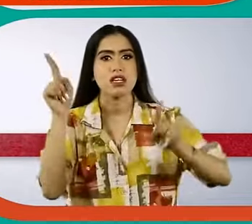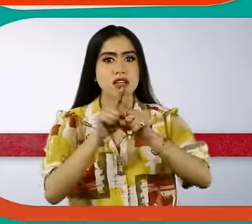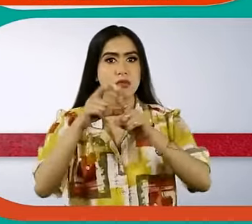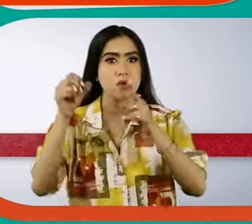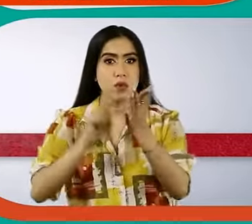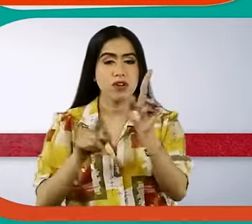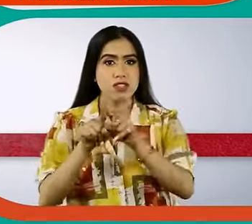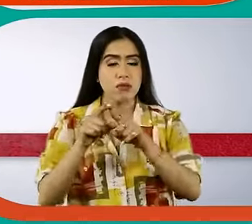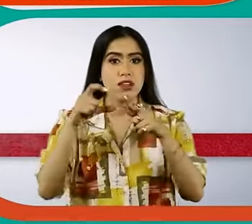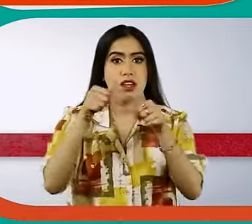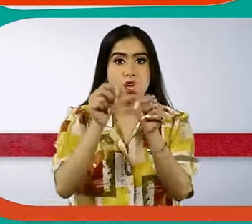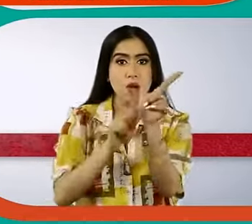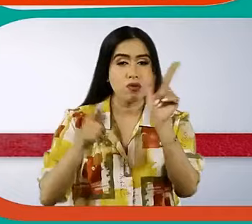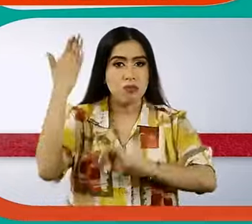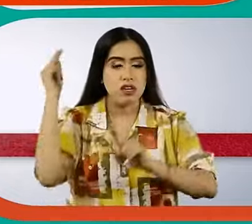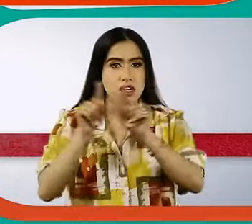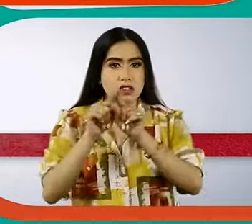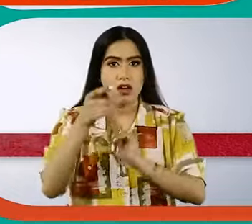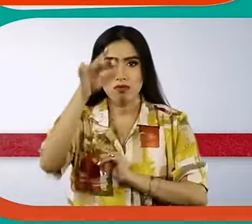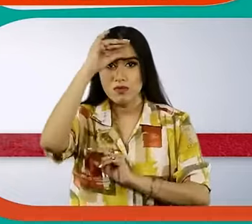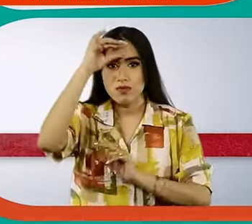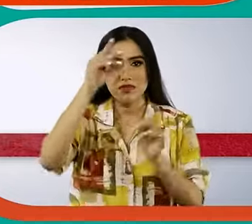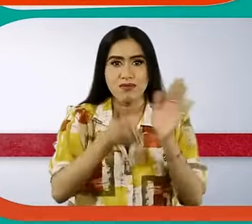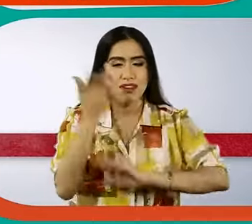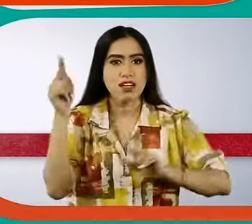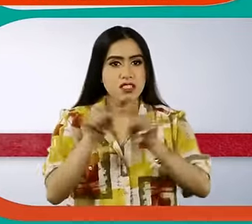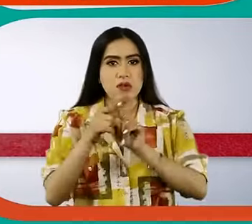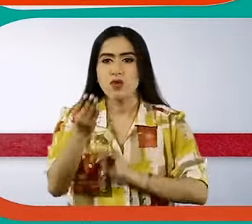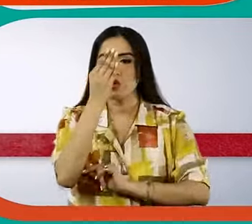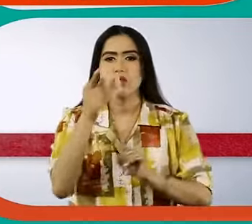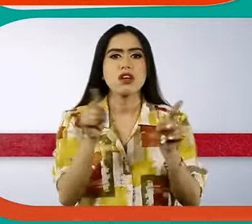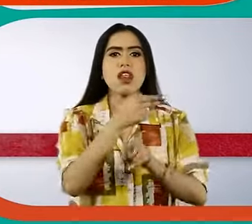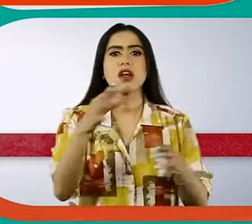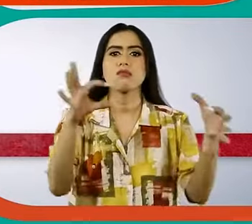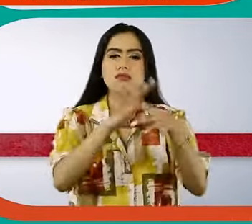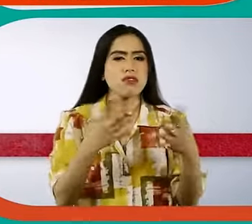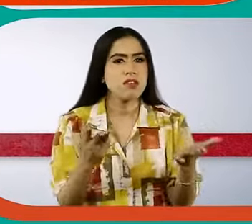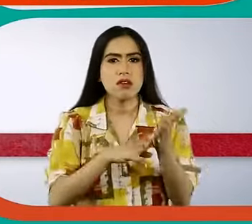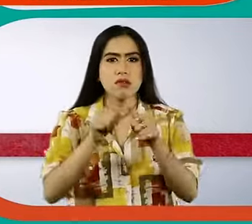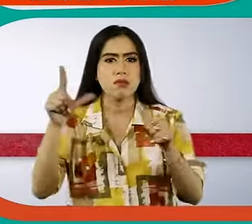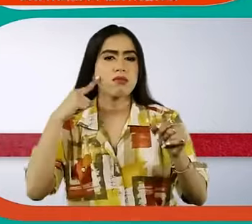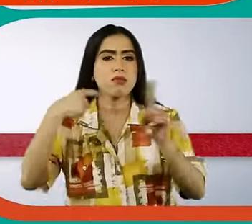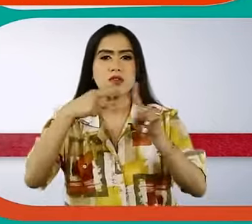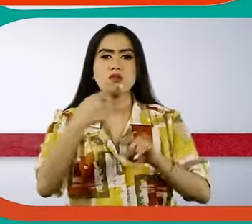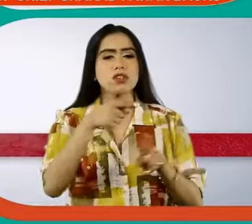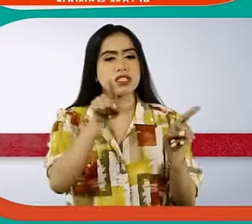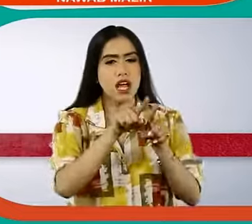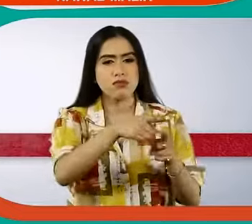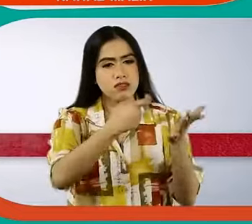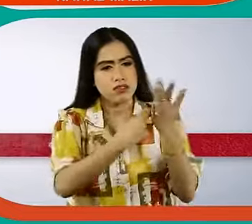वर्ल्ड डॉन दाउद इबराहिम के साथ इसलिए जोड़ा जा रहा है क्योंकि वह मुस्लिम है उन्होंने मलिक के इस्तीफे की विपक्ष की मांग को भी